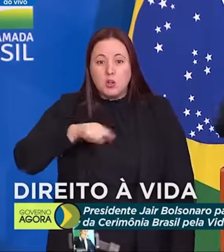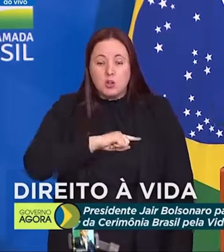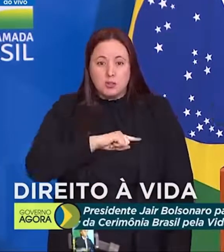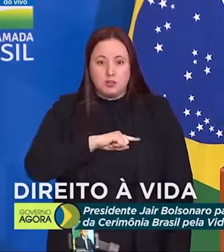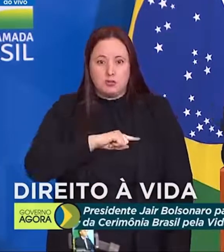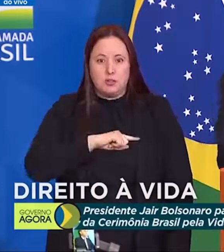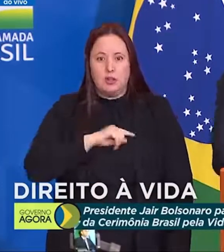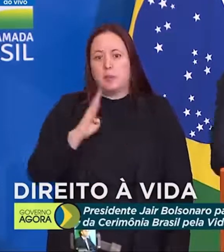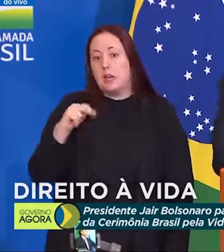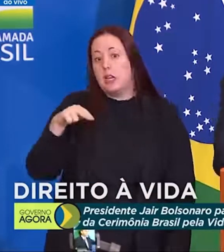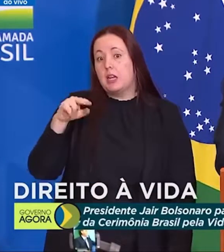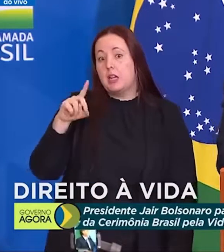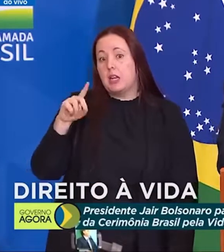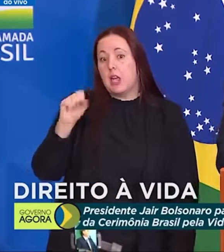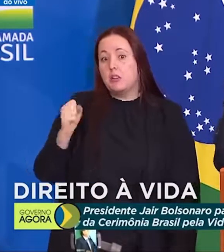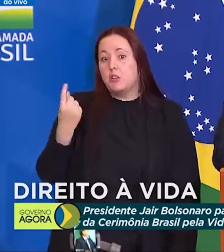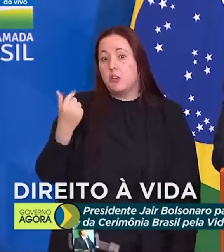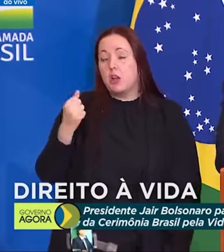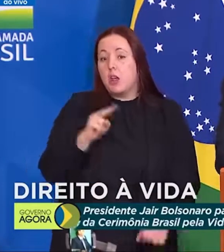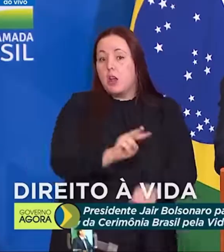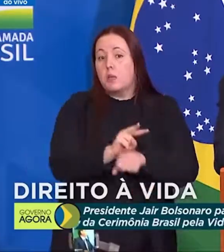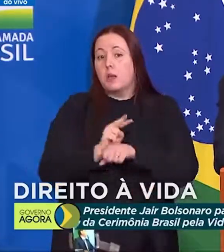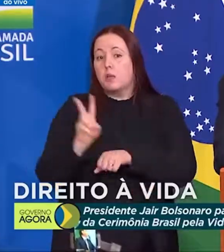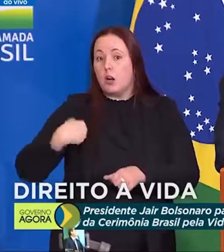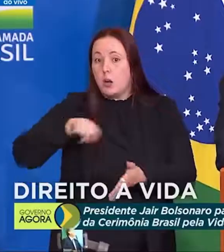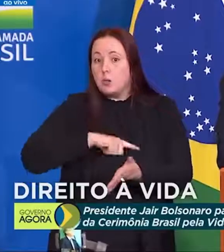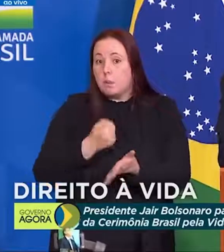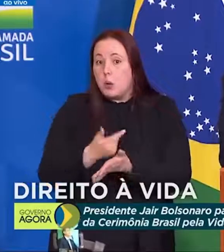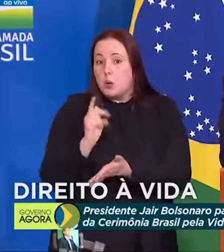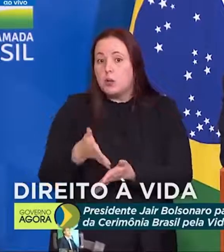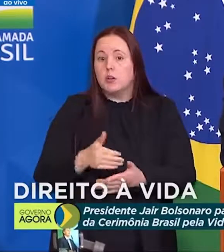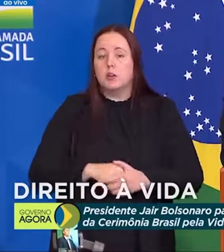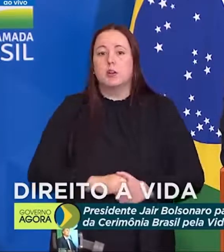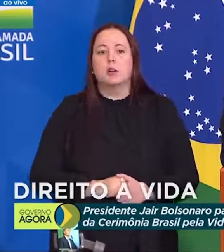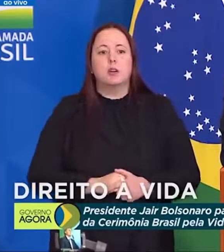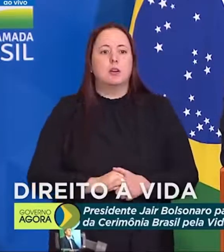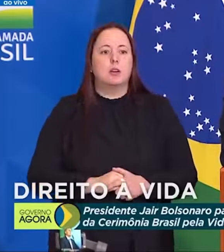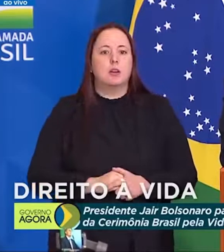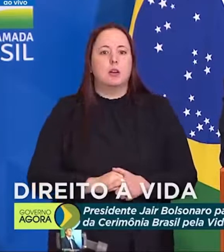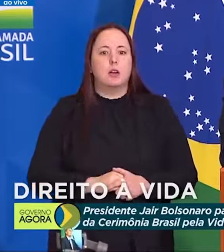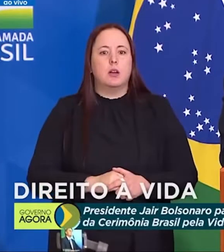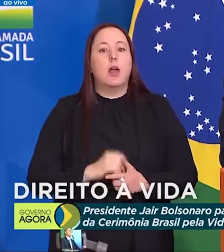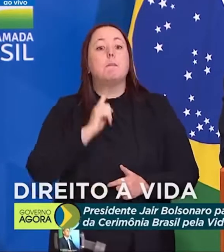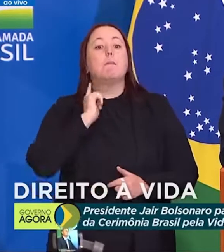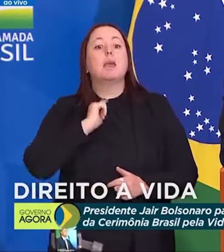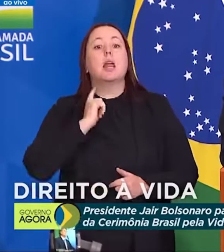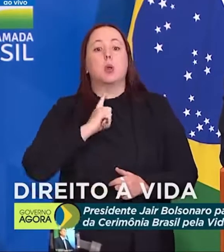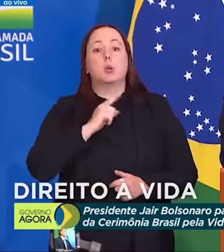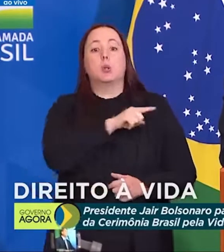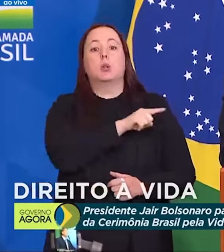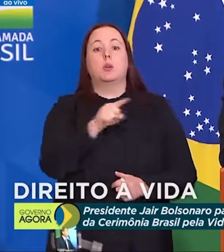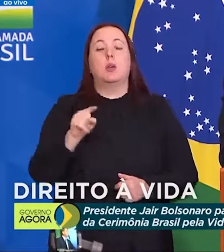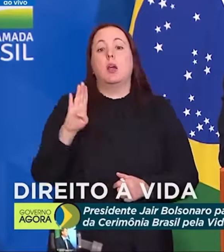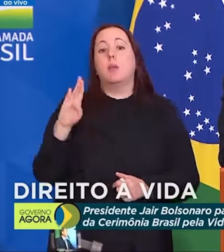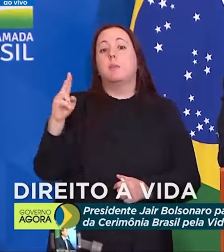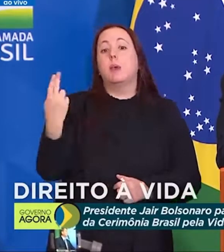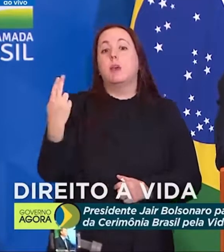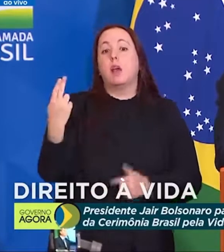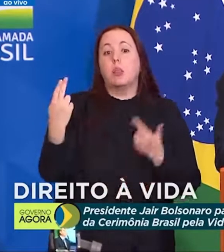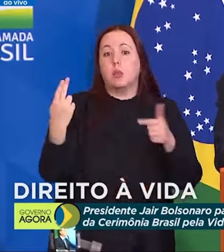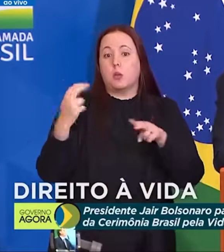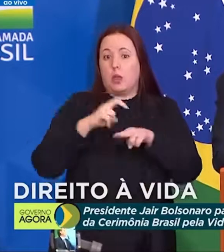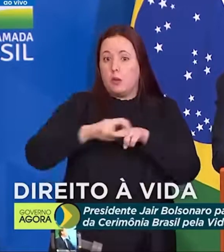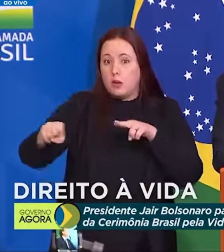para o BNDES e dinheiro emprestado para a Venezuela. Mineiro, se tem algum aqui. Belo Horizonte não tem